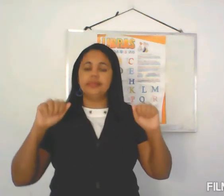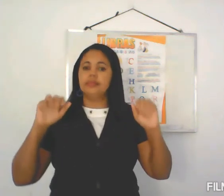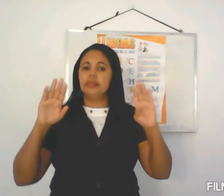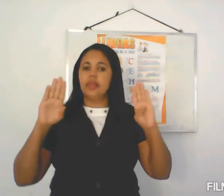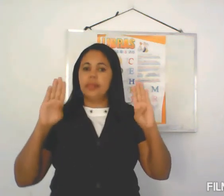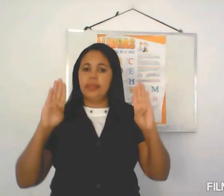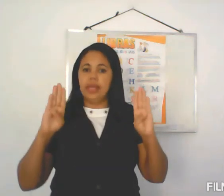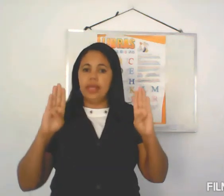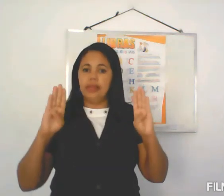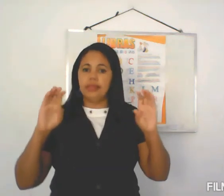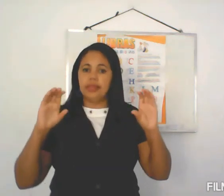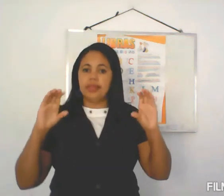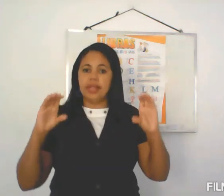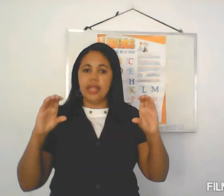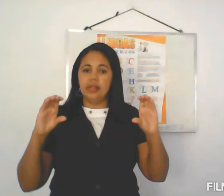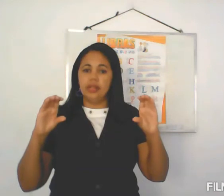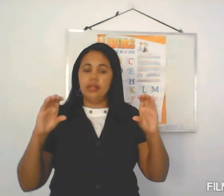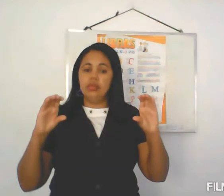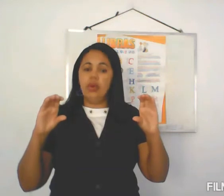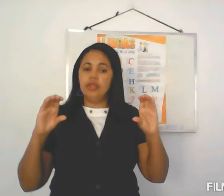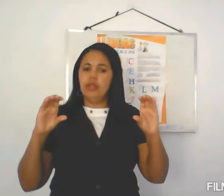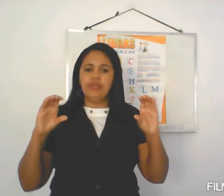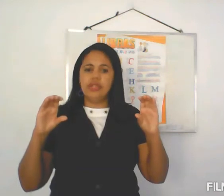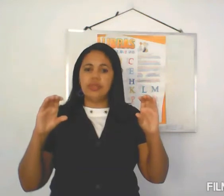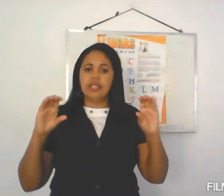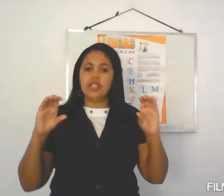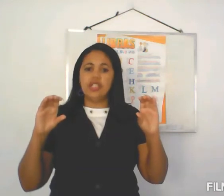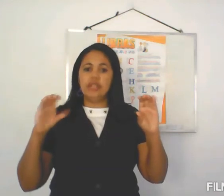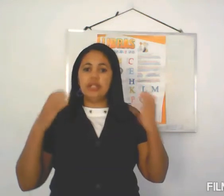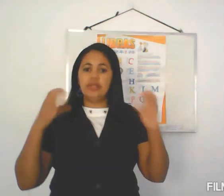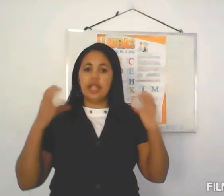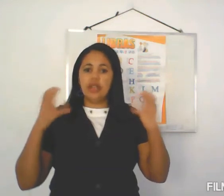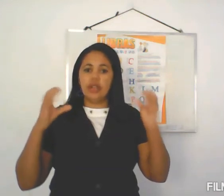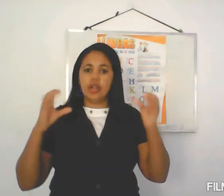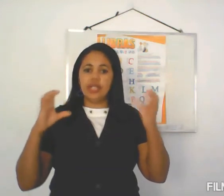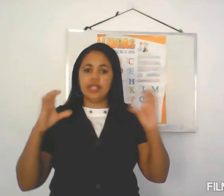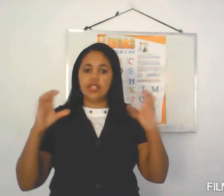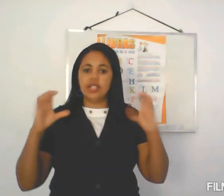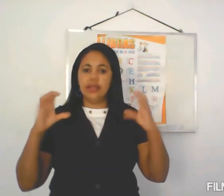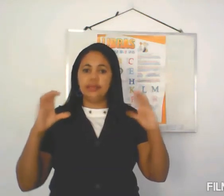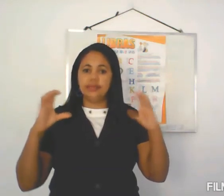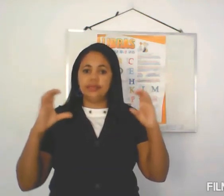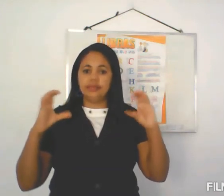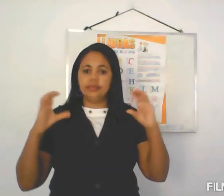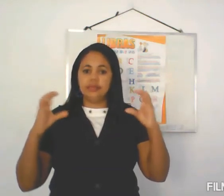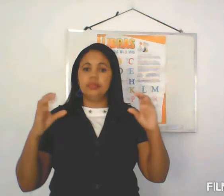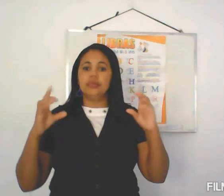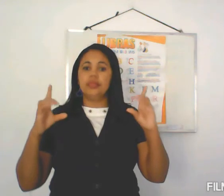A B C No outro eu não fiz o C cedilha, mas eu fazia agora. Olha o C cedilha. D